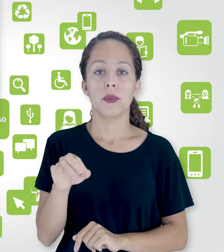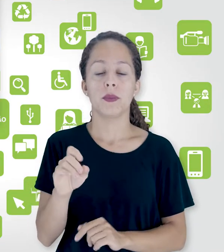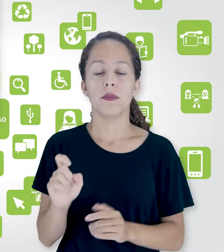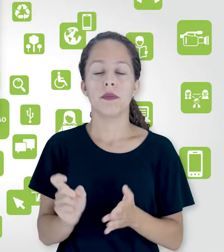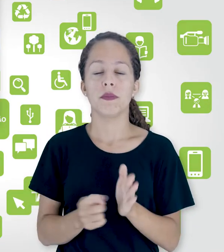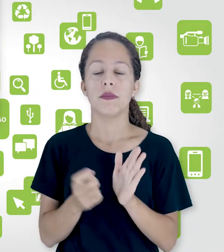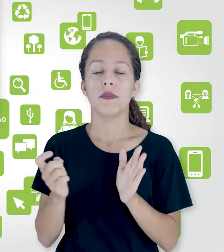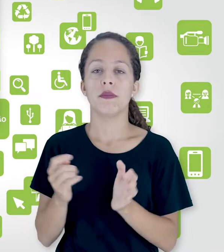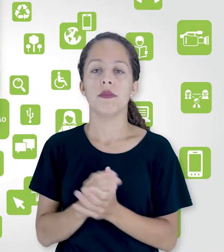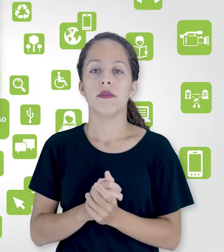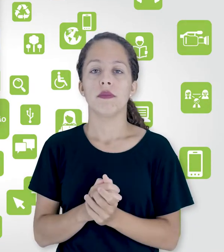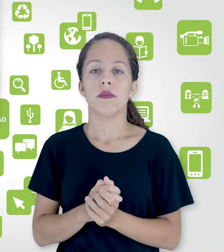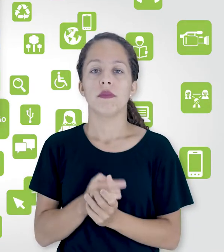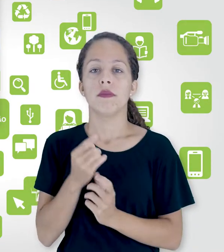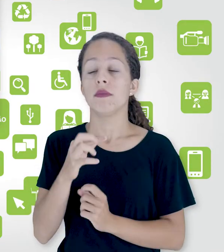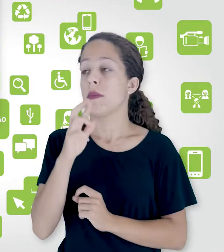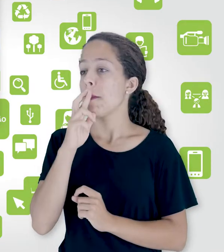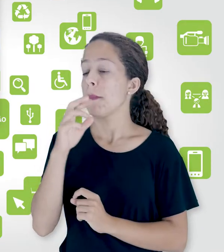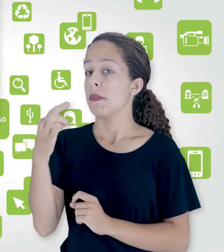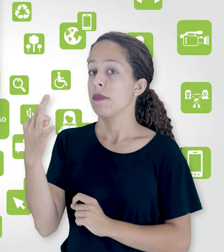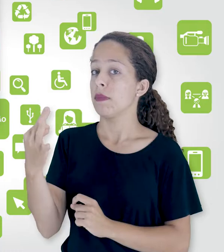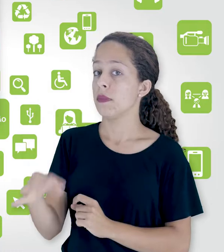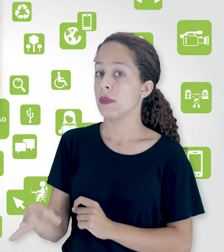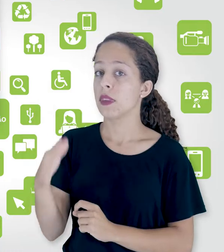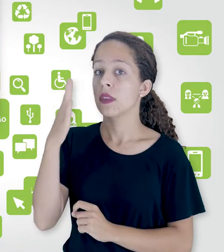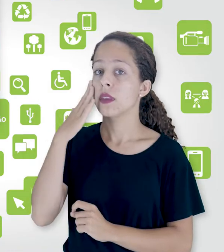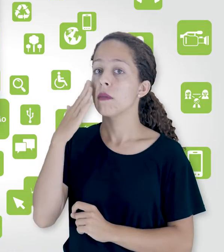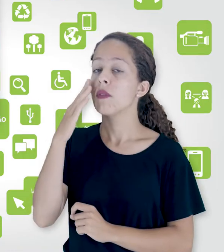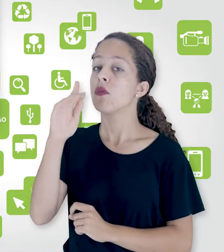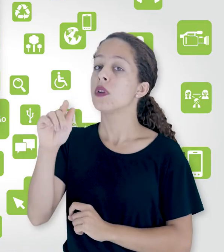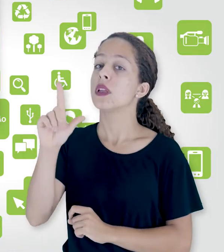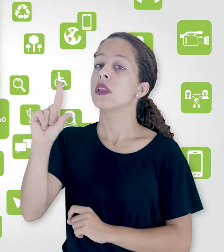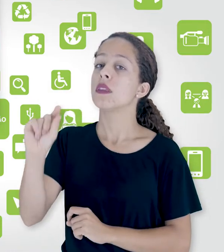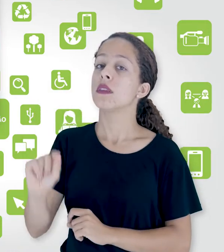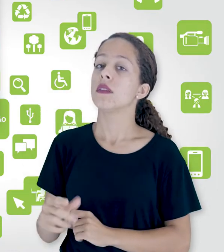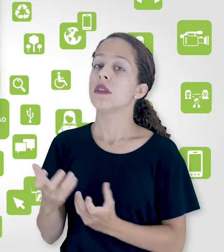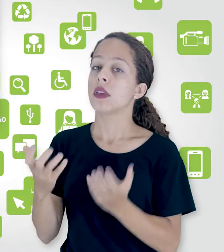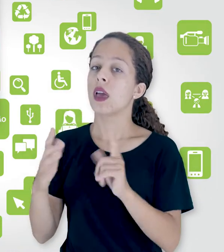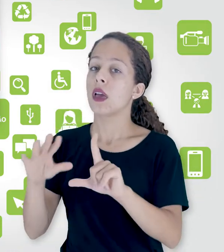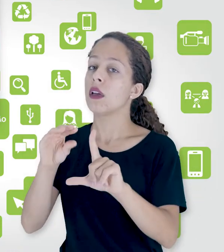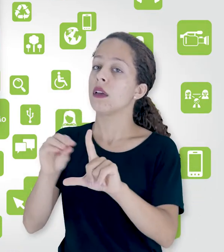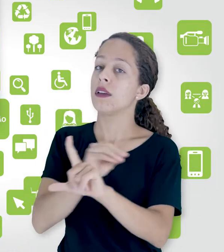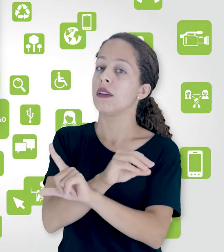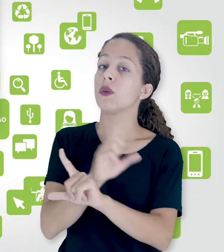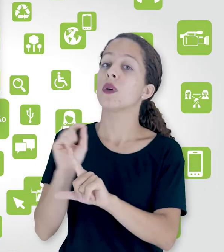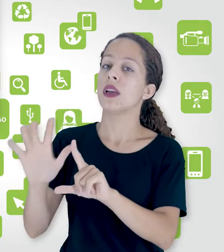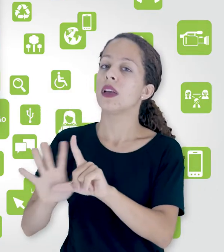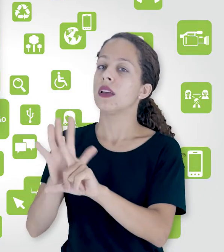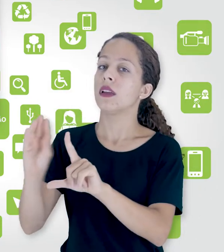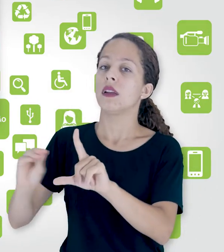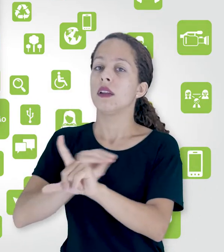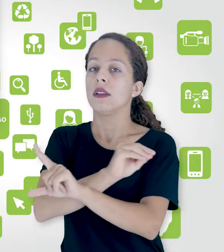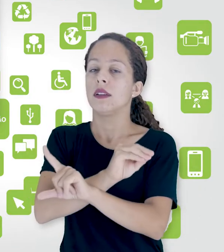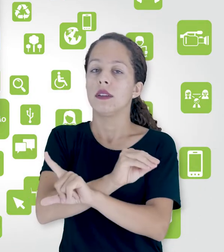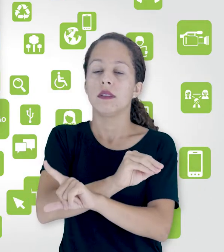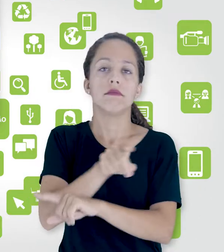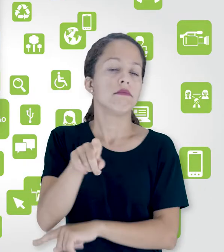E agora é a confirmação e revisão do que você selecionou. Essa parte é bem útil, importante, você olhar.